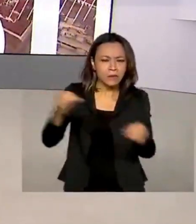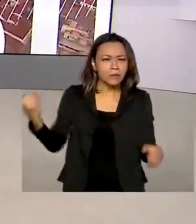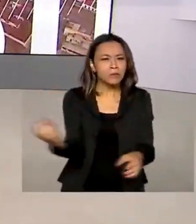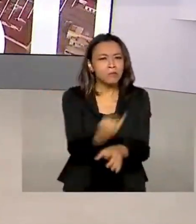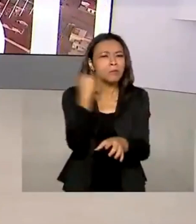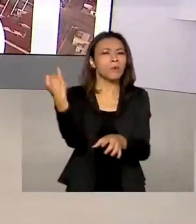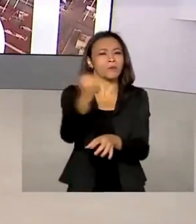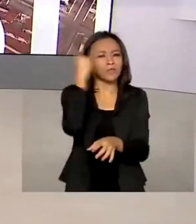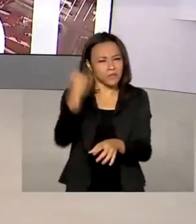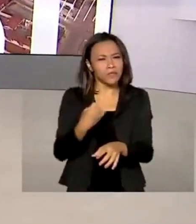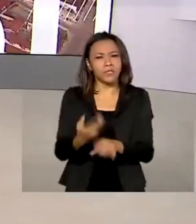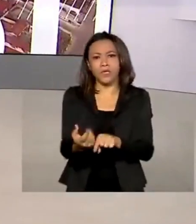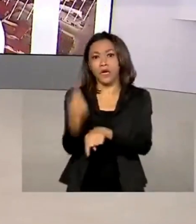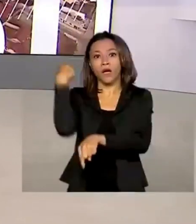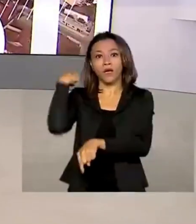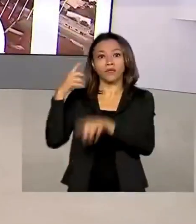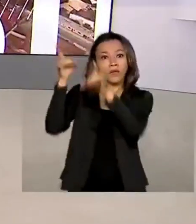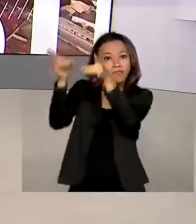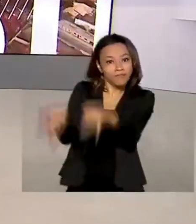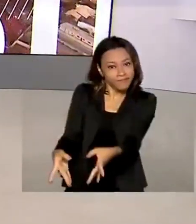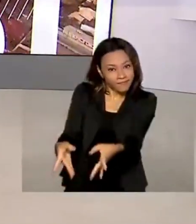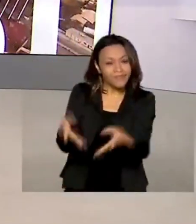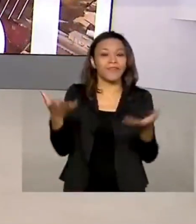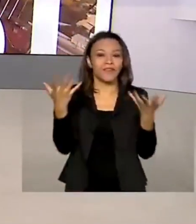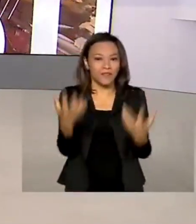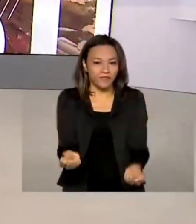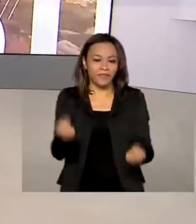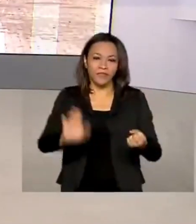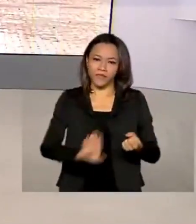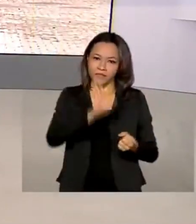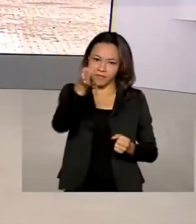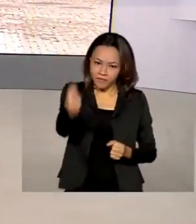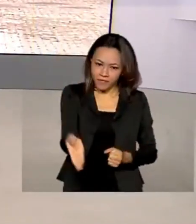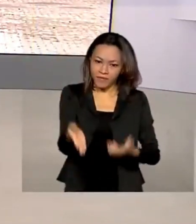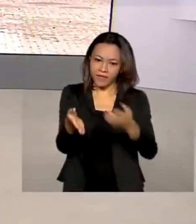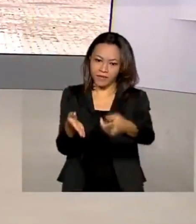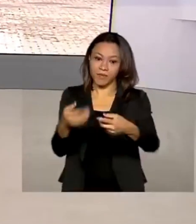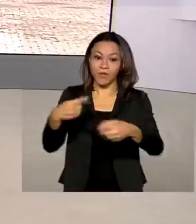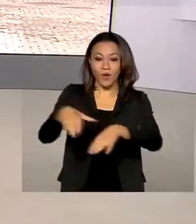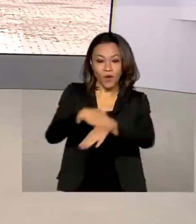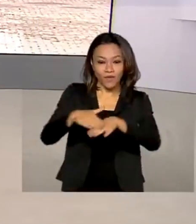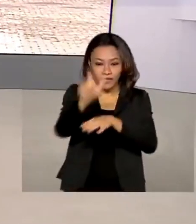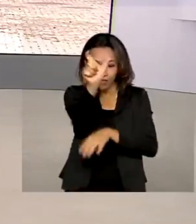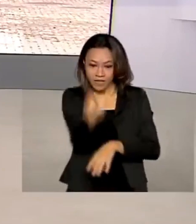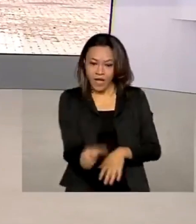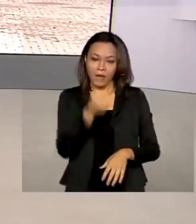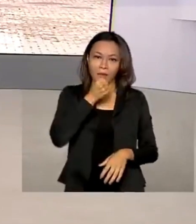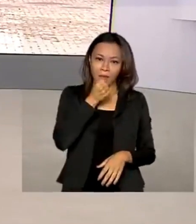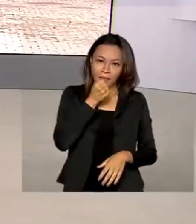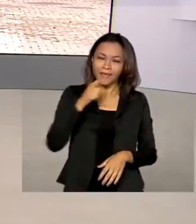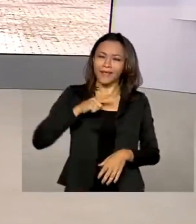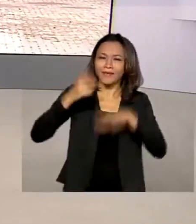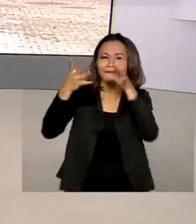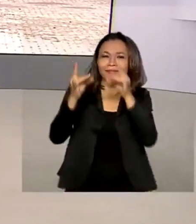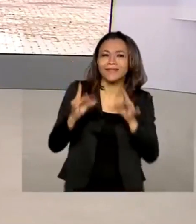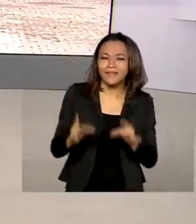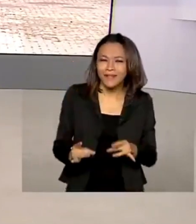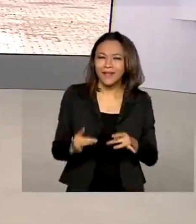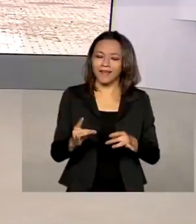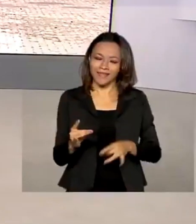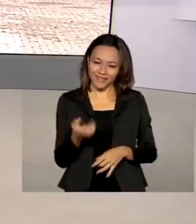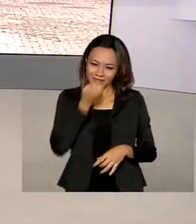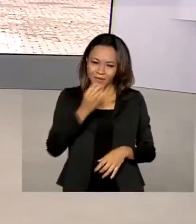rodoviárias que estavam paralisadas. E é pra lá que vamos agora conversar com o repórter Carlos Molinari. Ele traz ao vivo os detalhes pra gente.